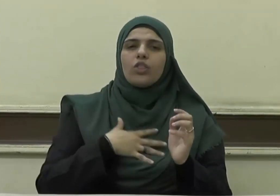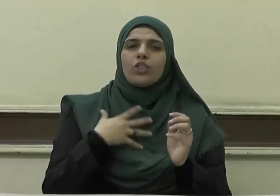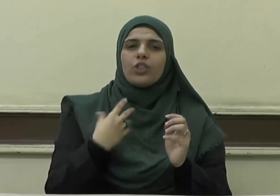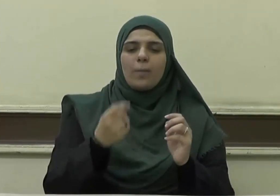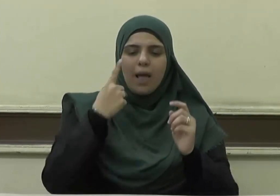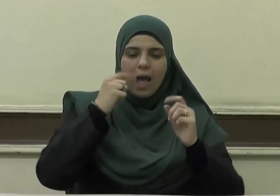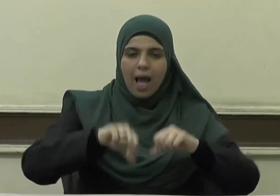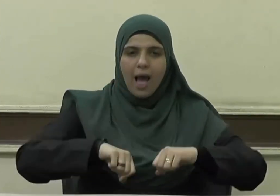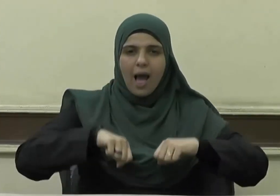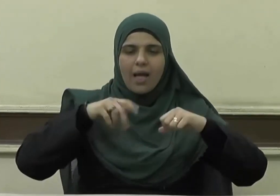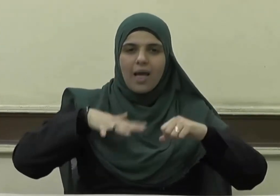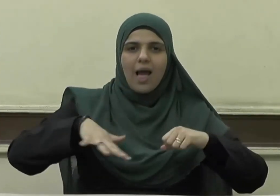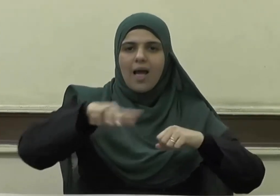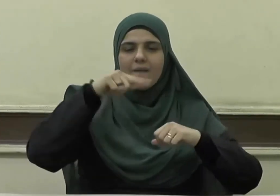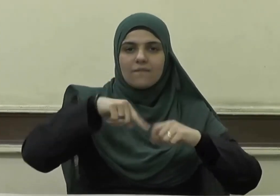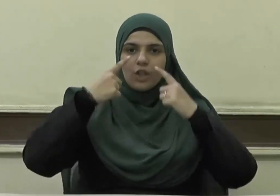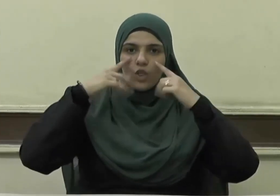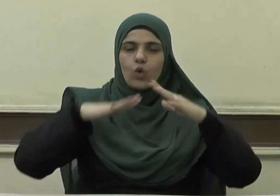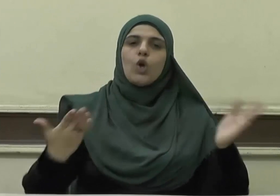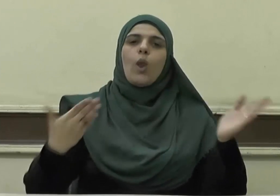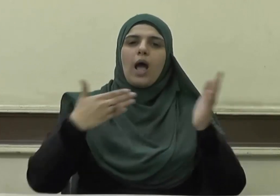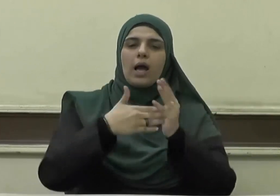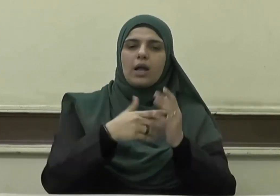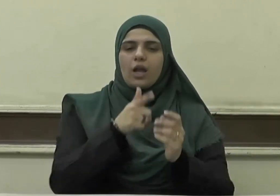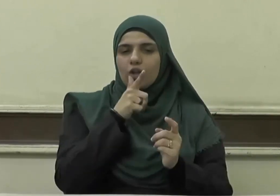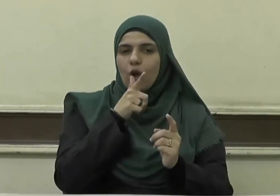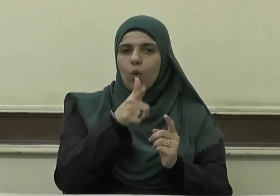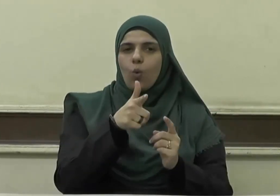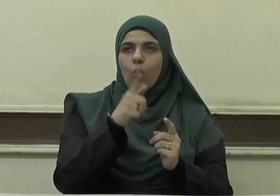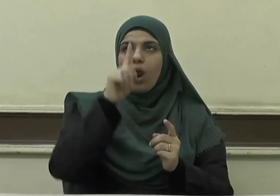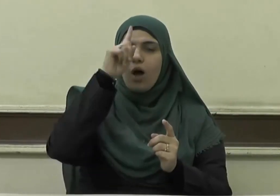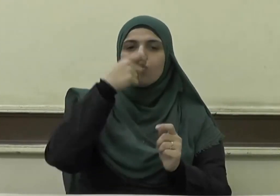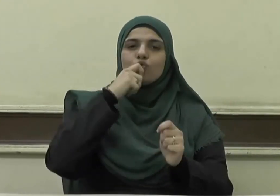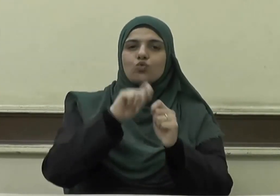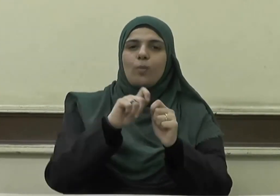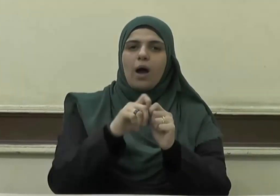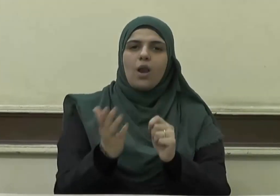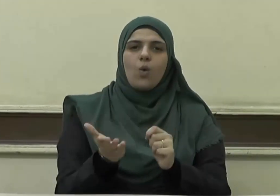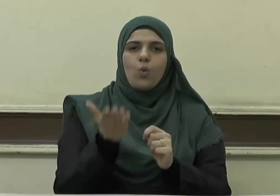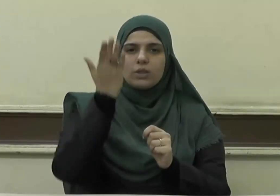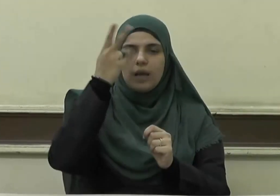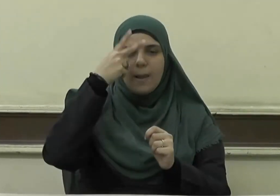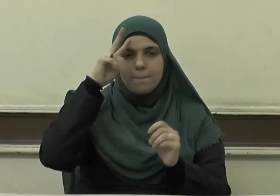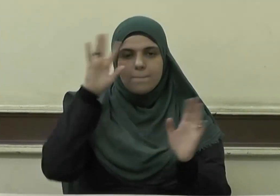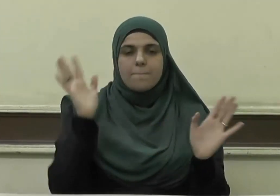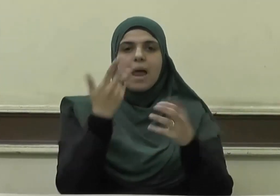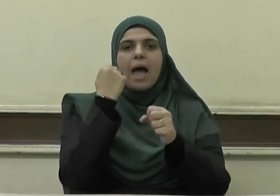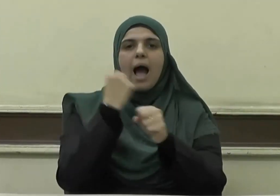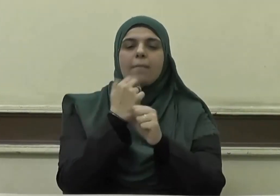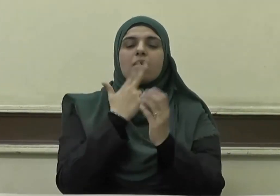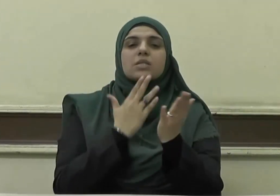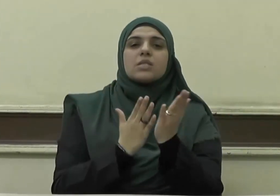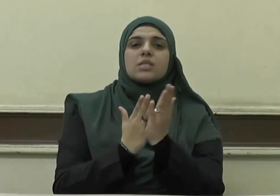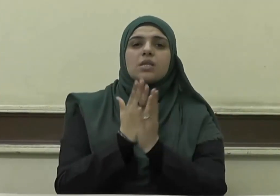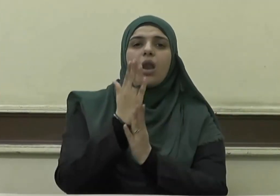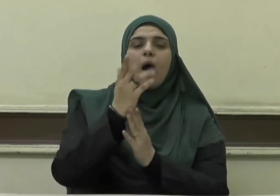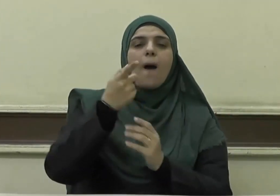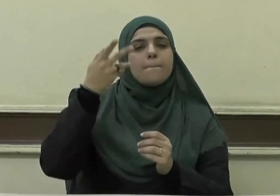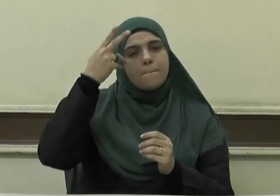في الدنيا والآخرة حيث يقول جل وعلا من عمل صالحا من ذكر أو أنثى